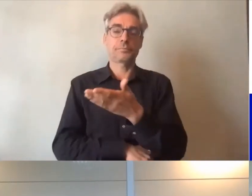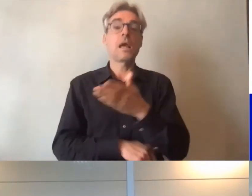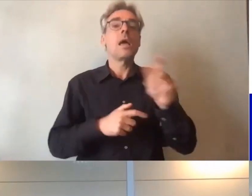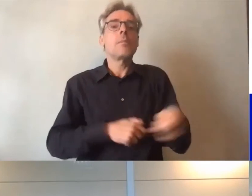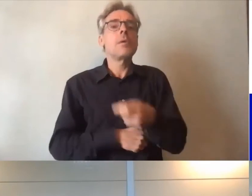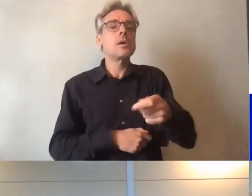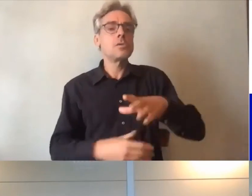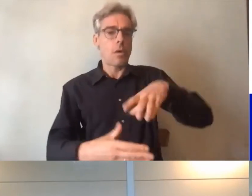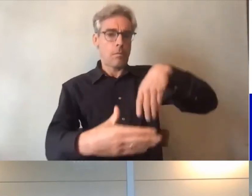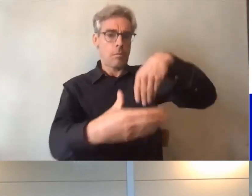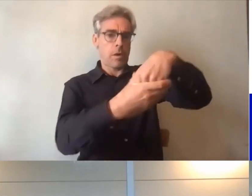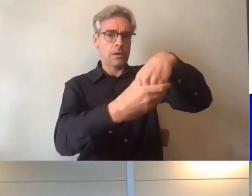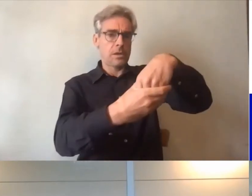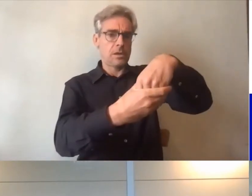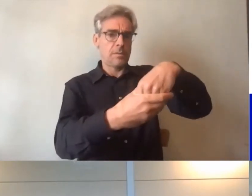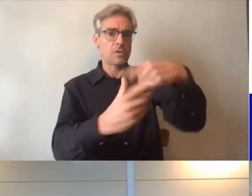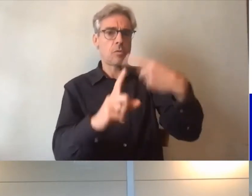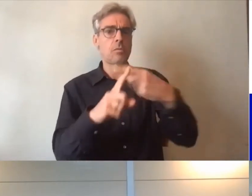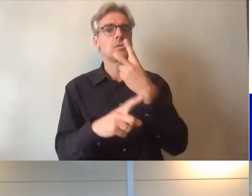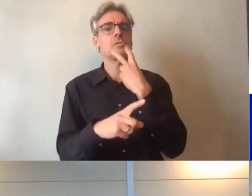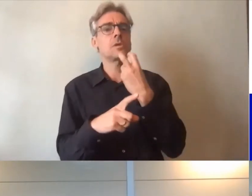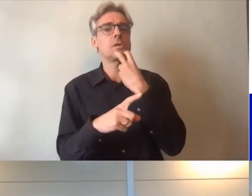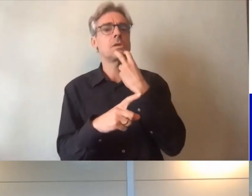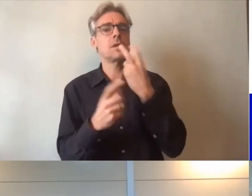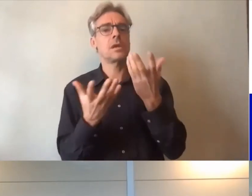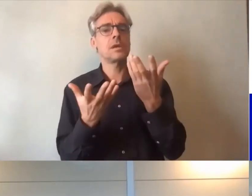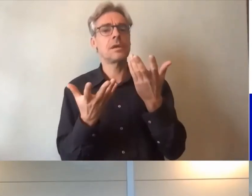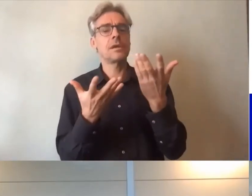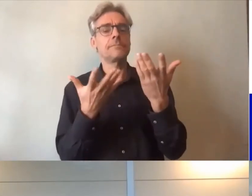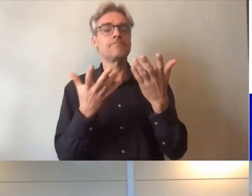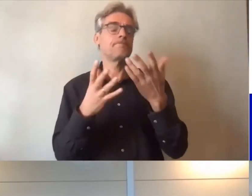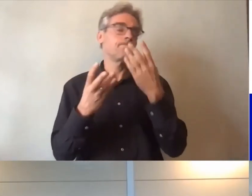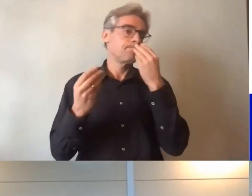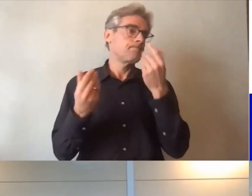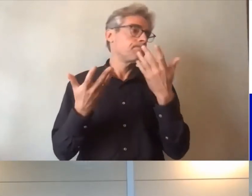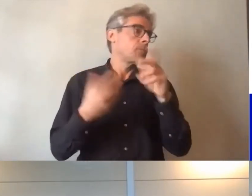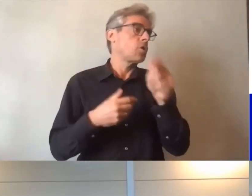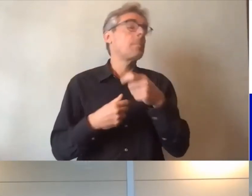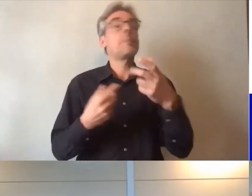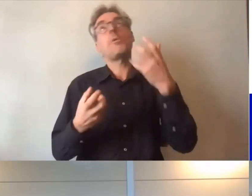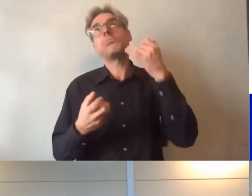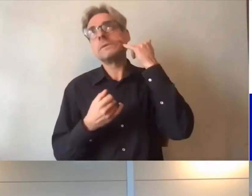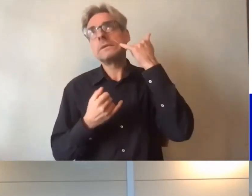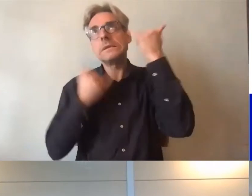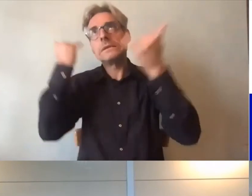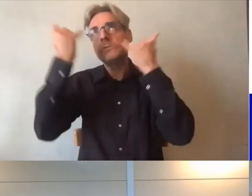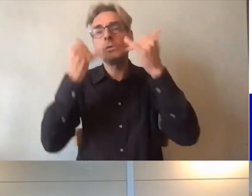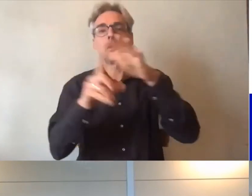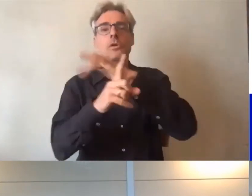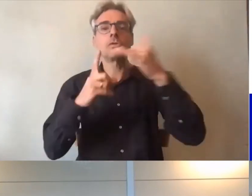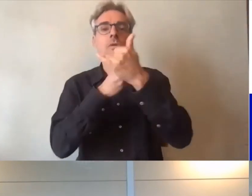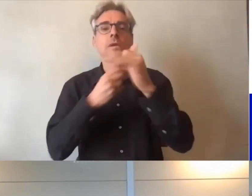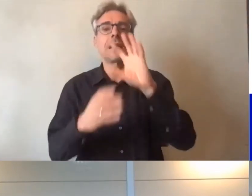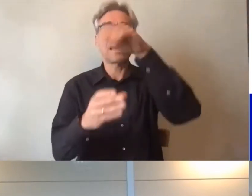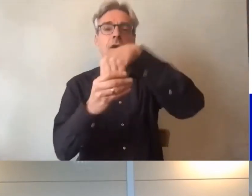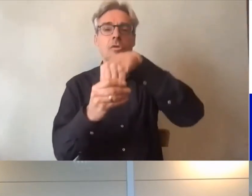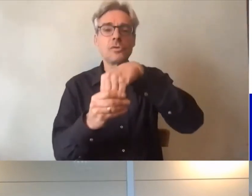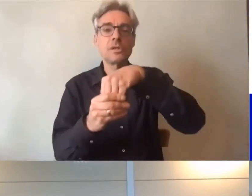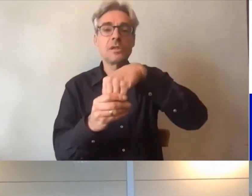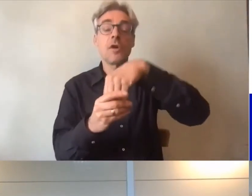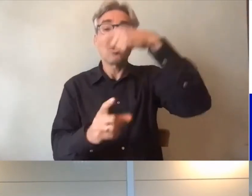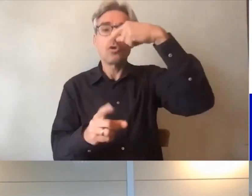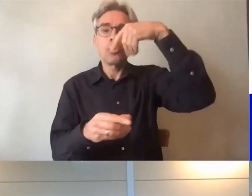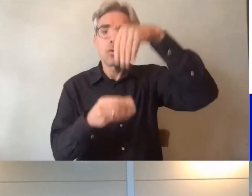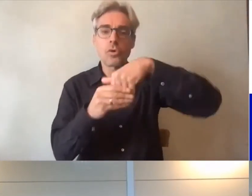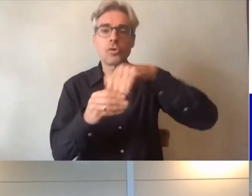participation la citoyenneté dans une société inclusive comporte la totale la